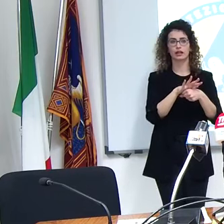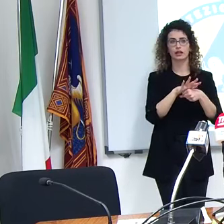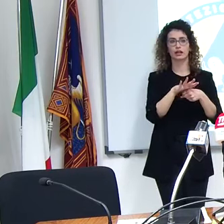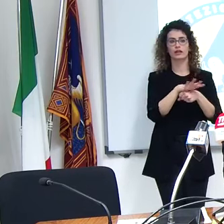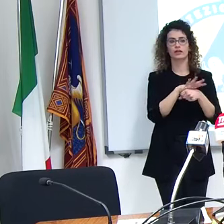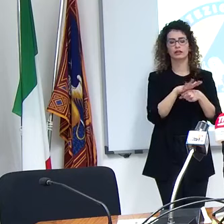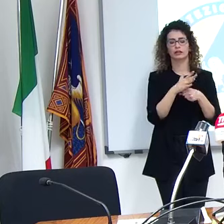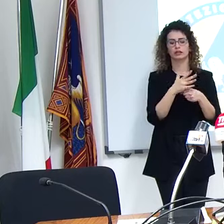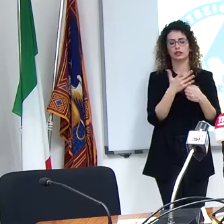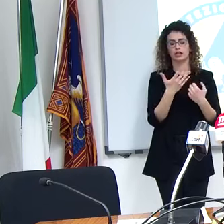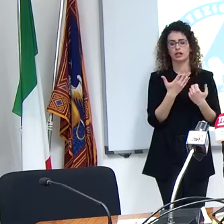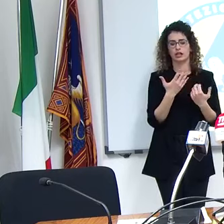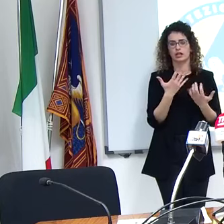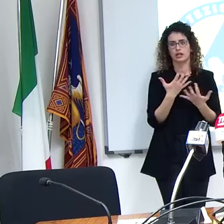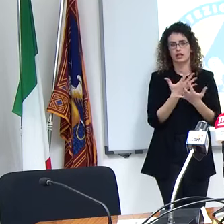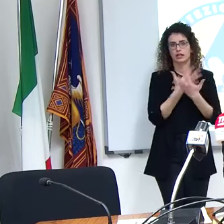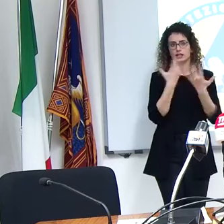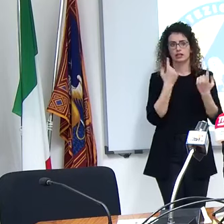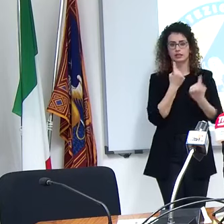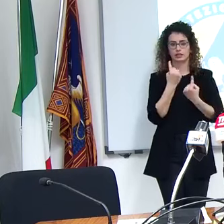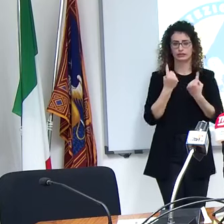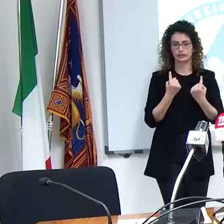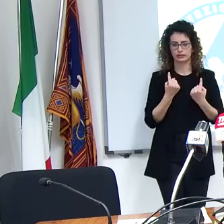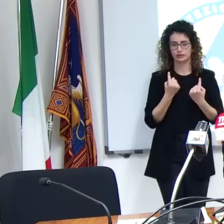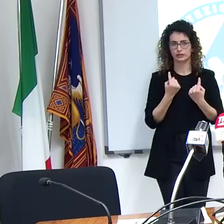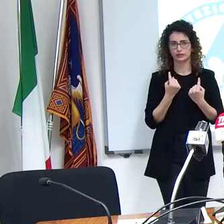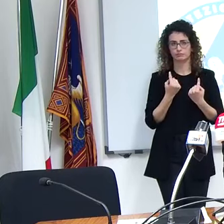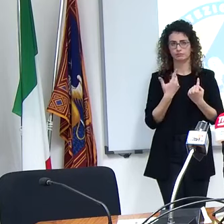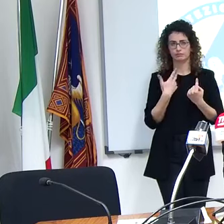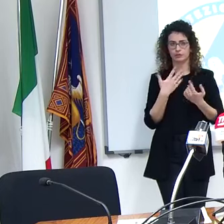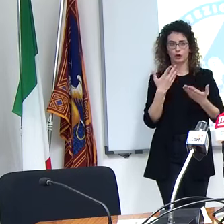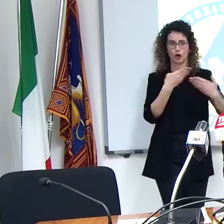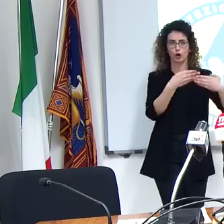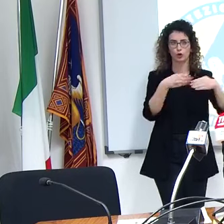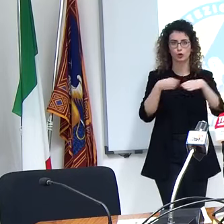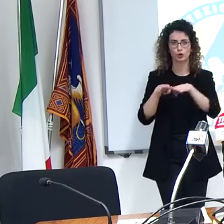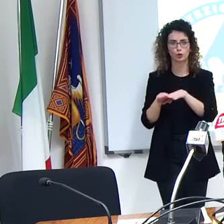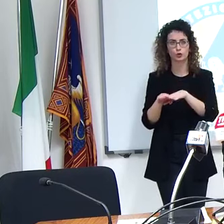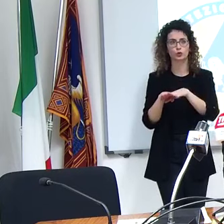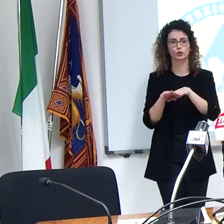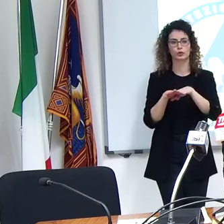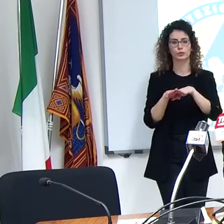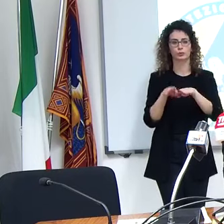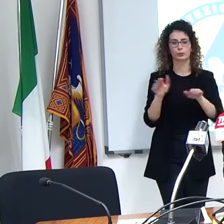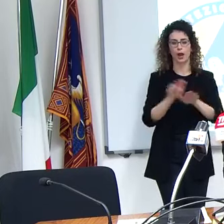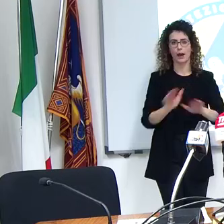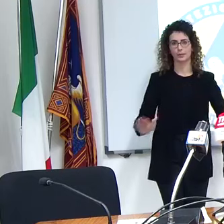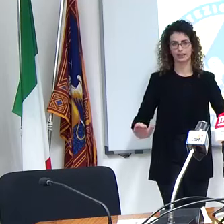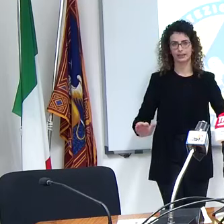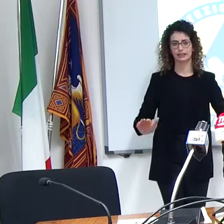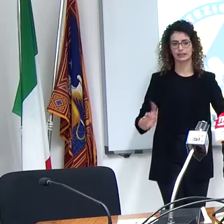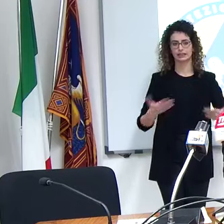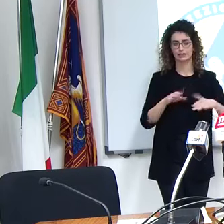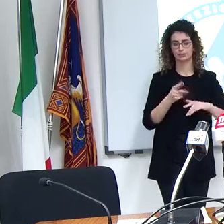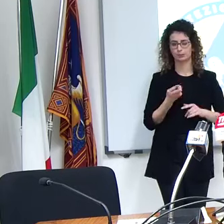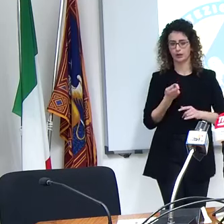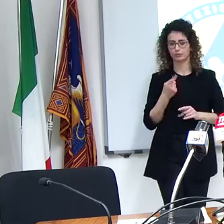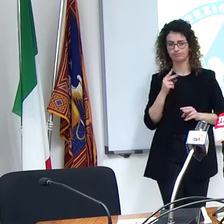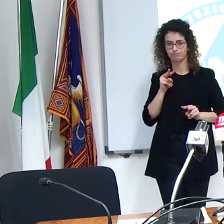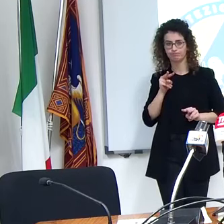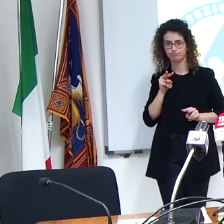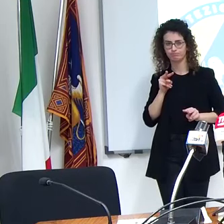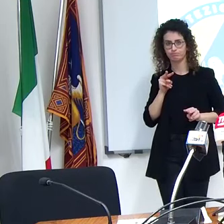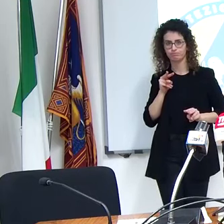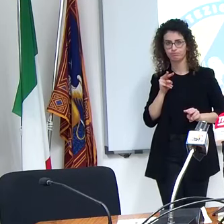sul piede di guerra per queste chiusure soprattutto nella prima infanzia vanno a